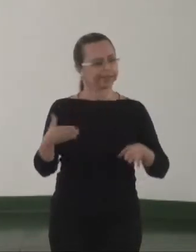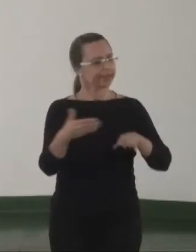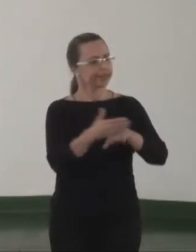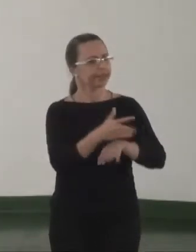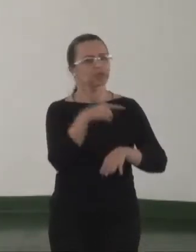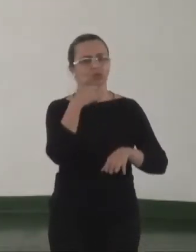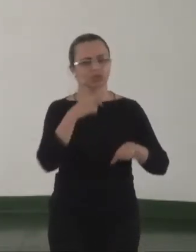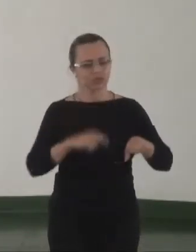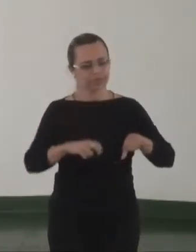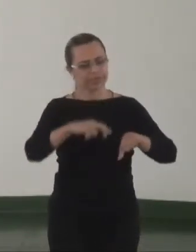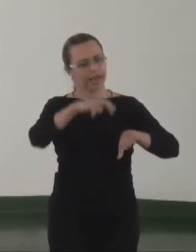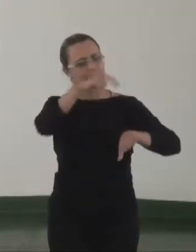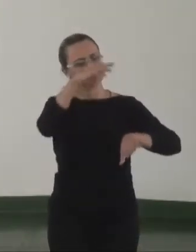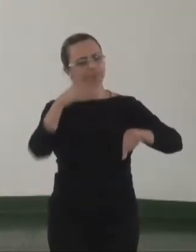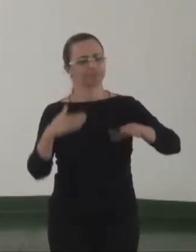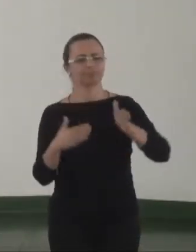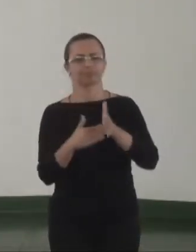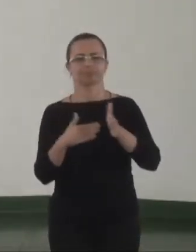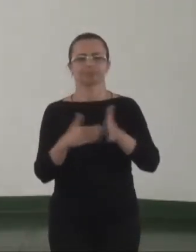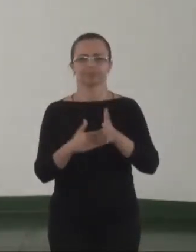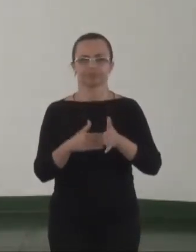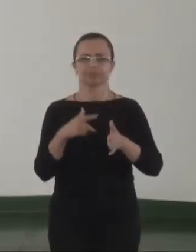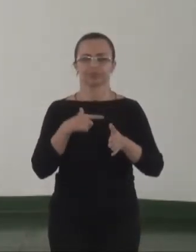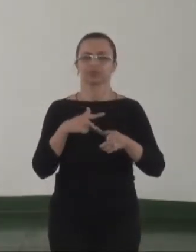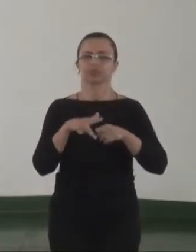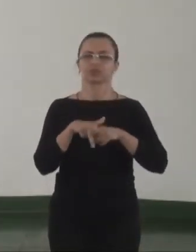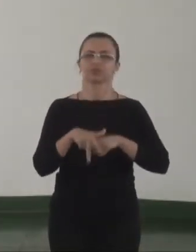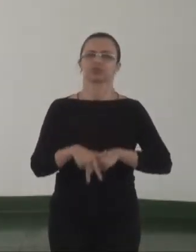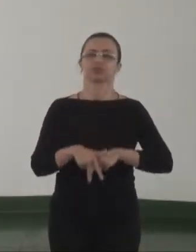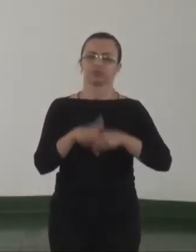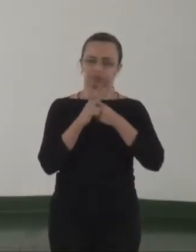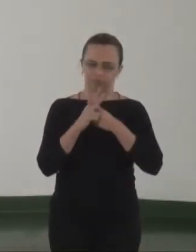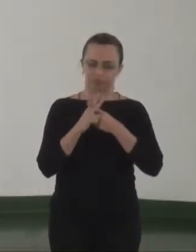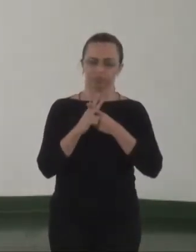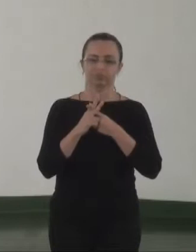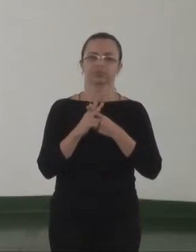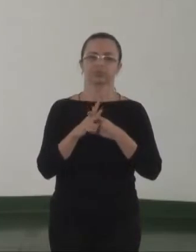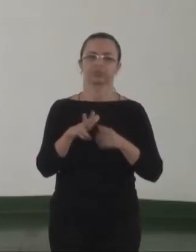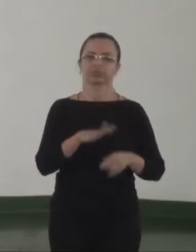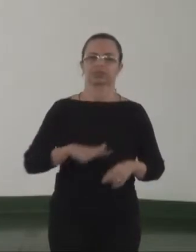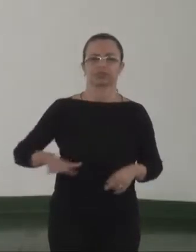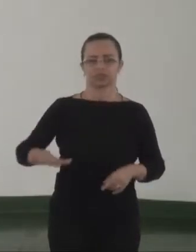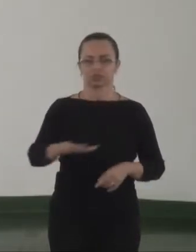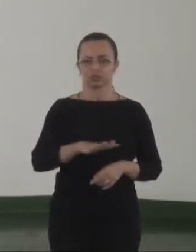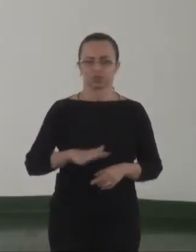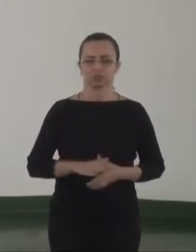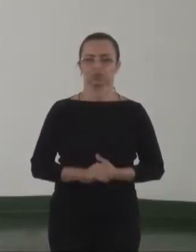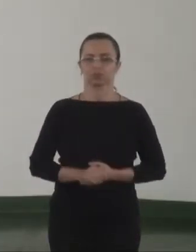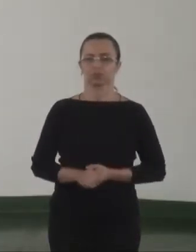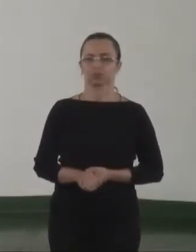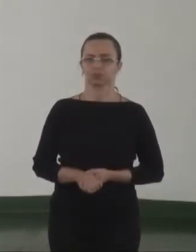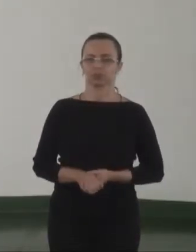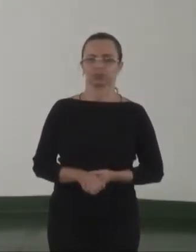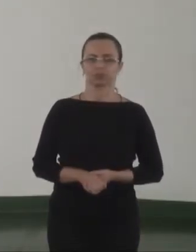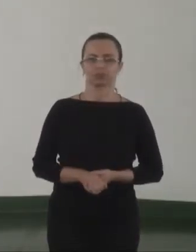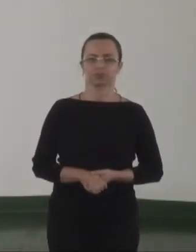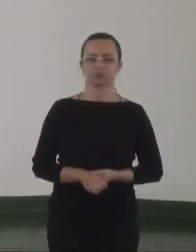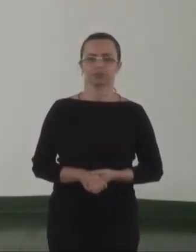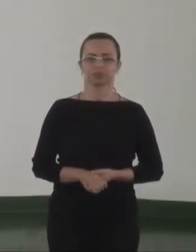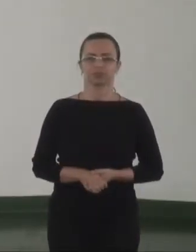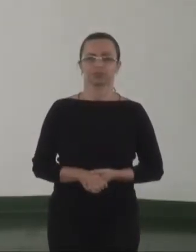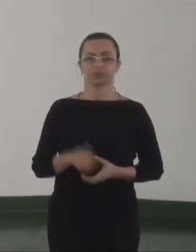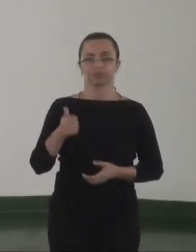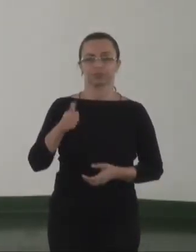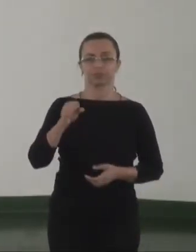foi feita essa corrigenda do espaço físico ali. O 180